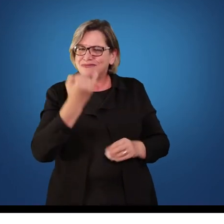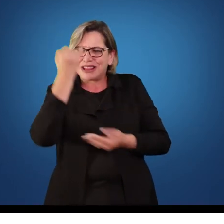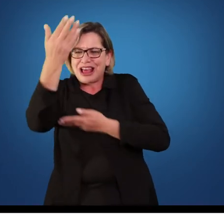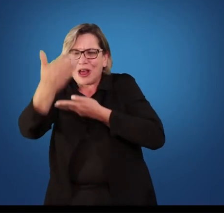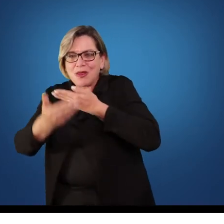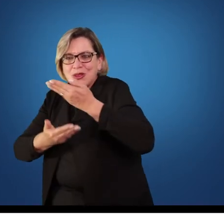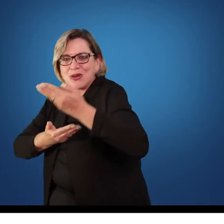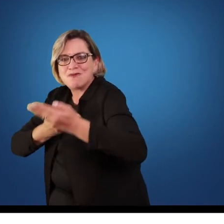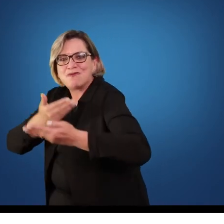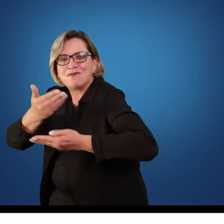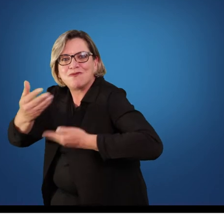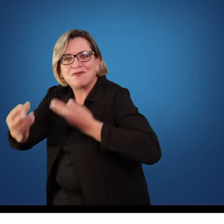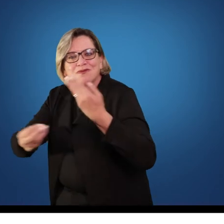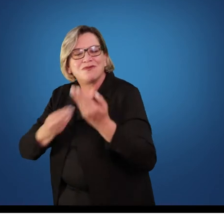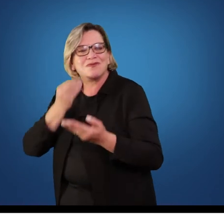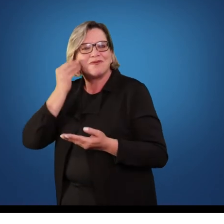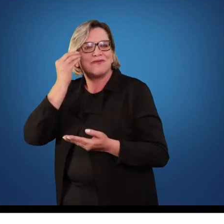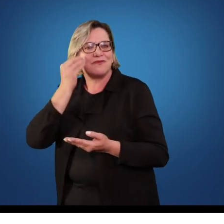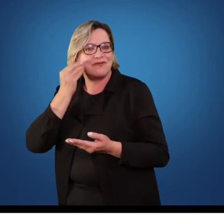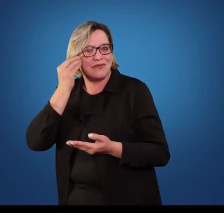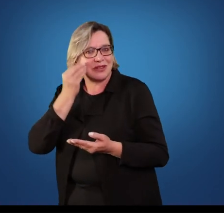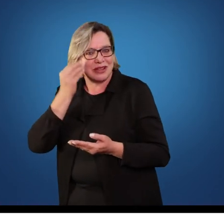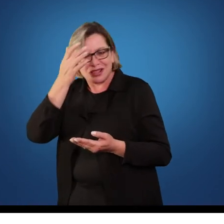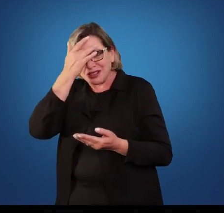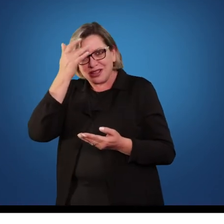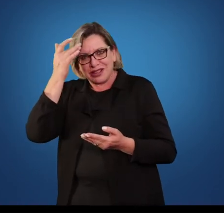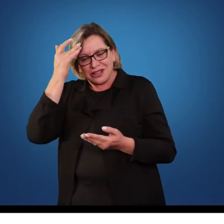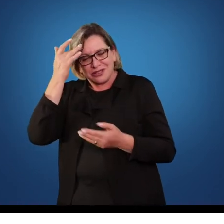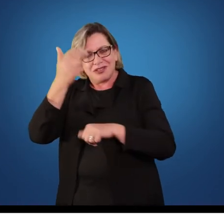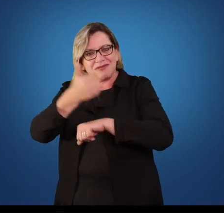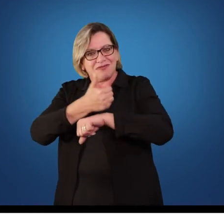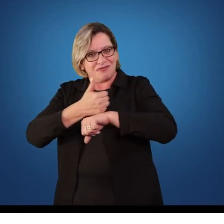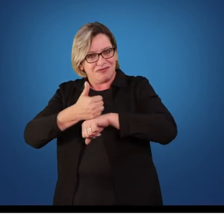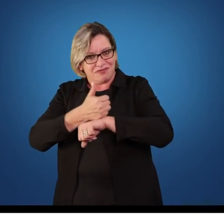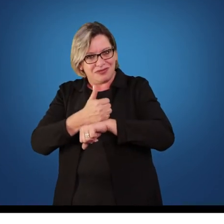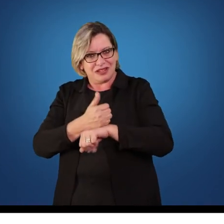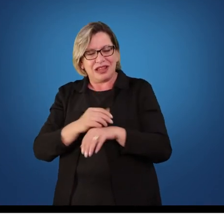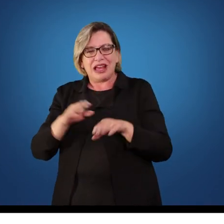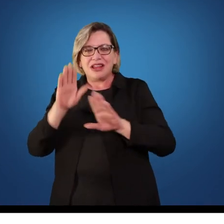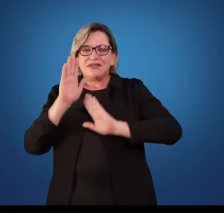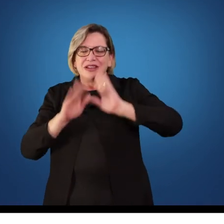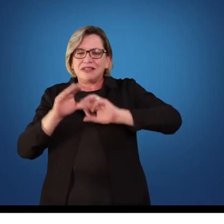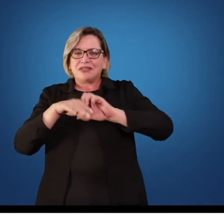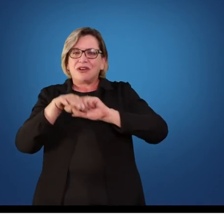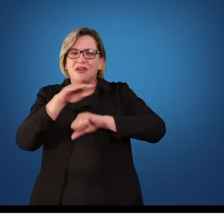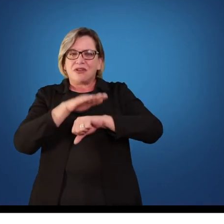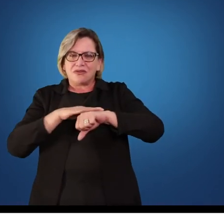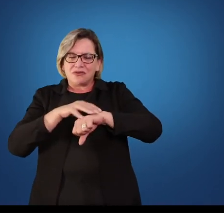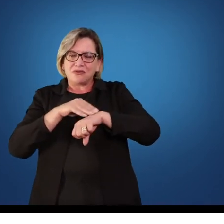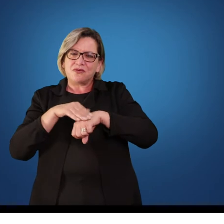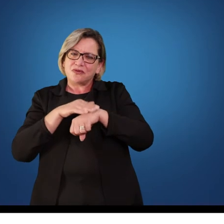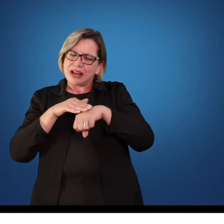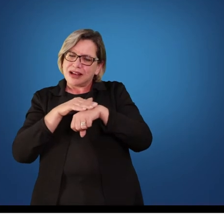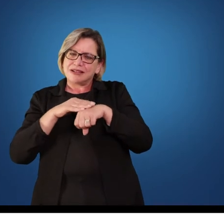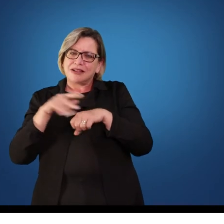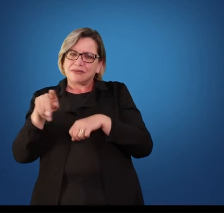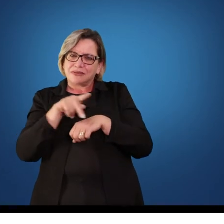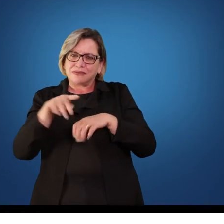pessoas que estão trabalhando uma conversa que você tem com um professor de matemática, com um professor de física. Hoje eu trabalho muito a